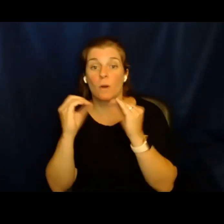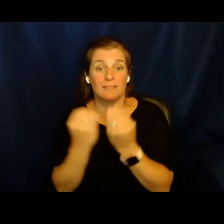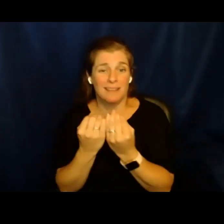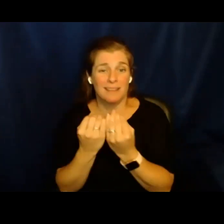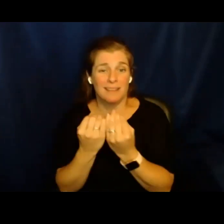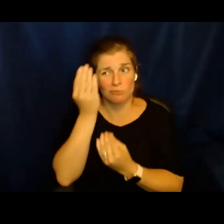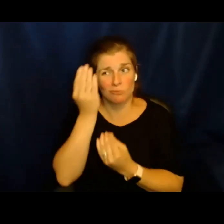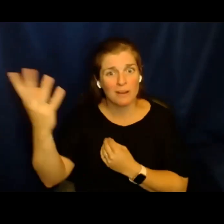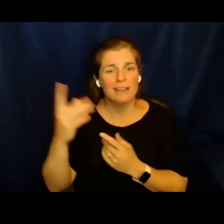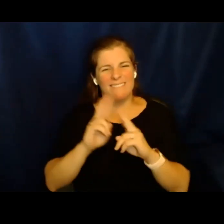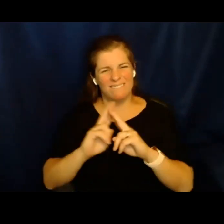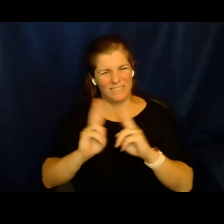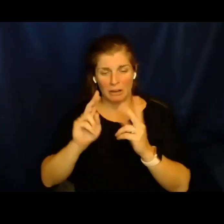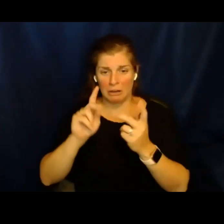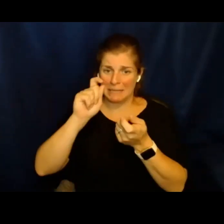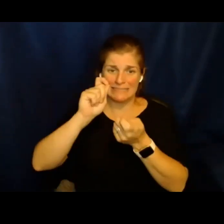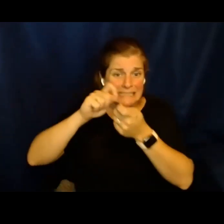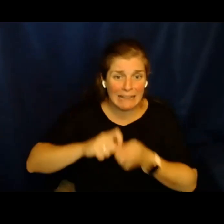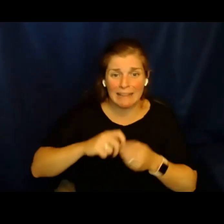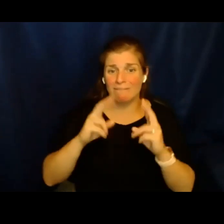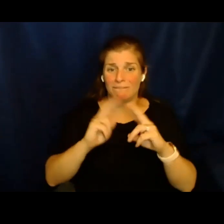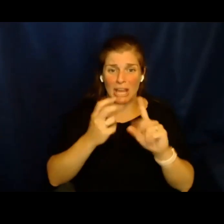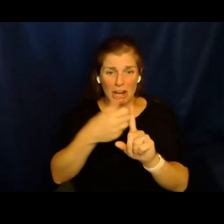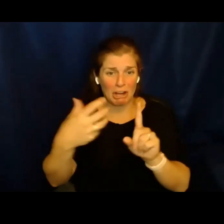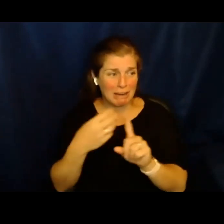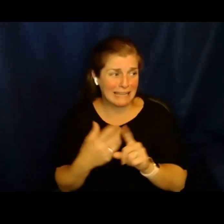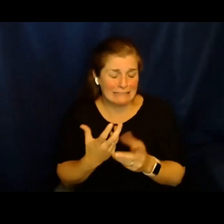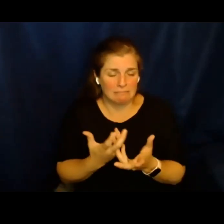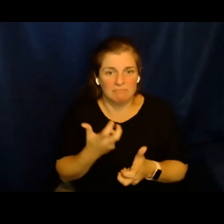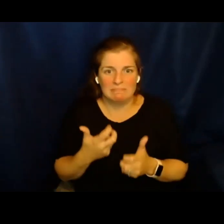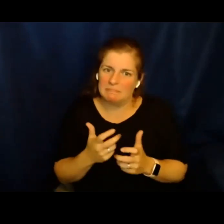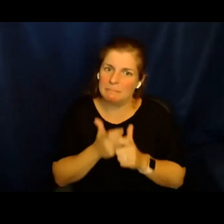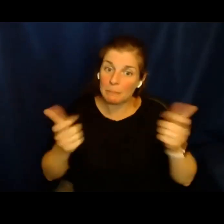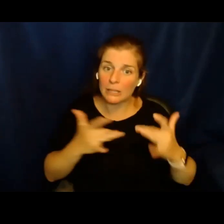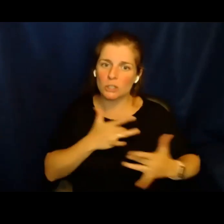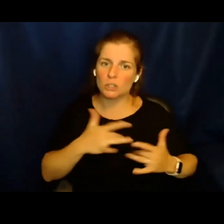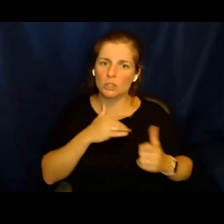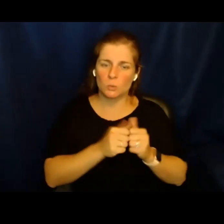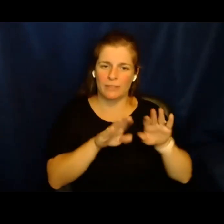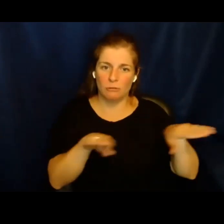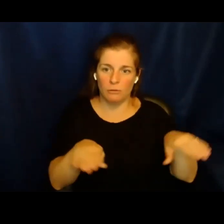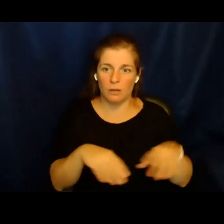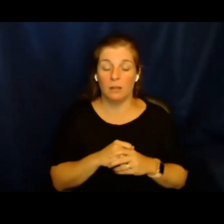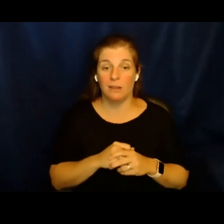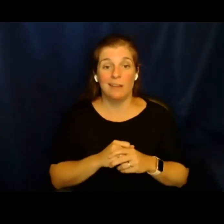organizaciones que detallaban asuntos muy inquietantes con respecto a los niños,